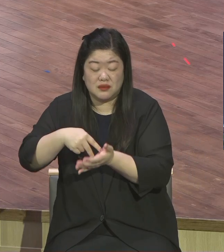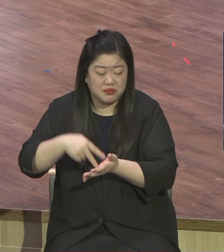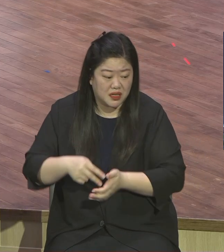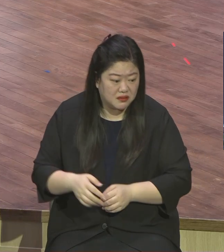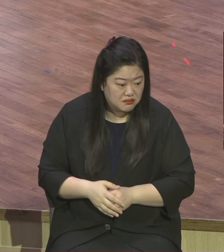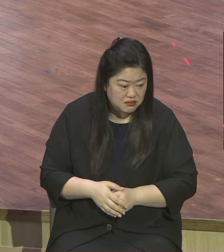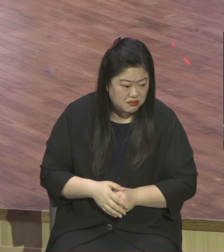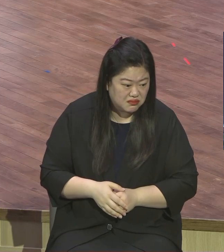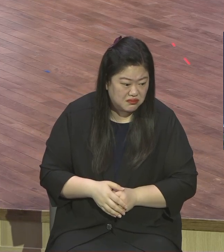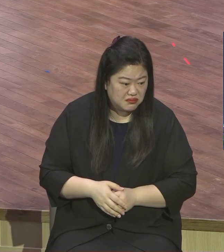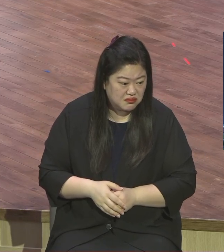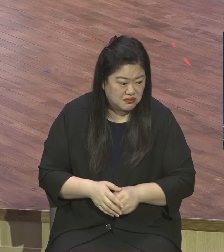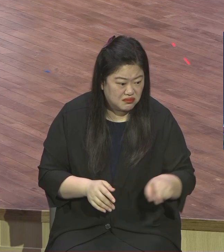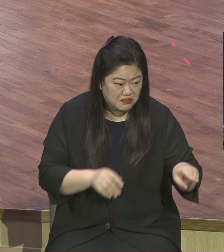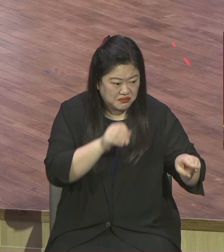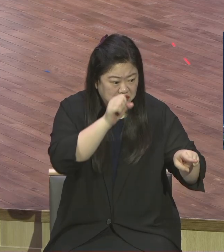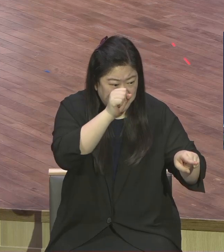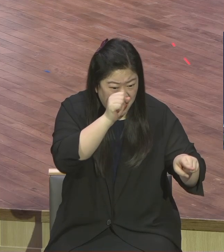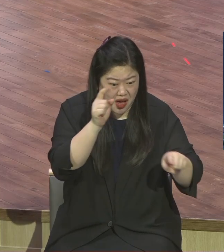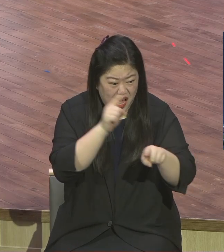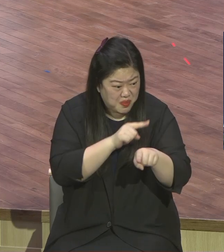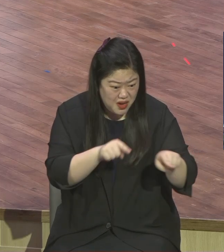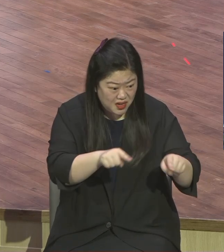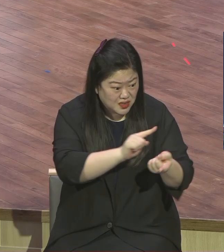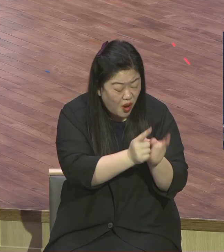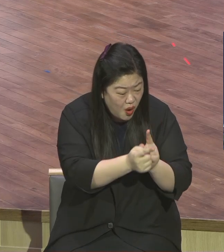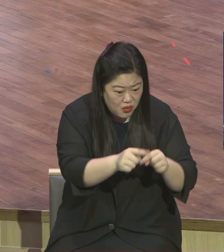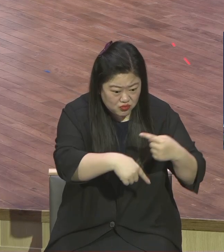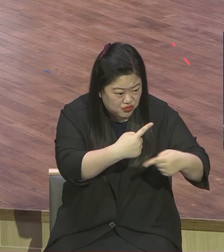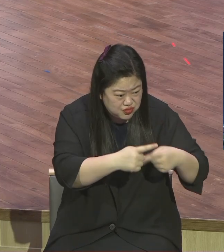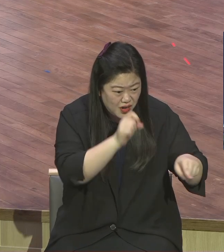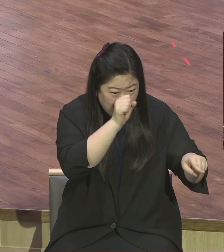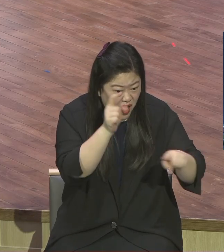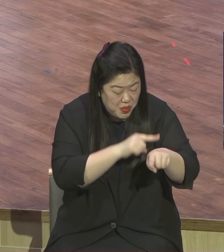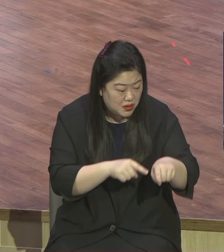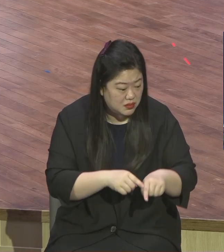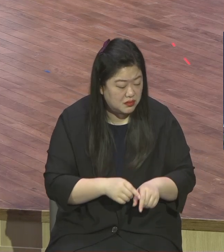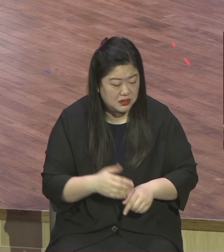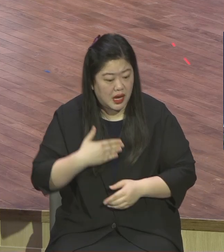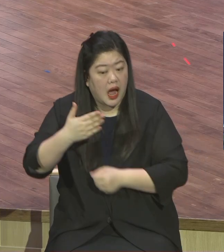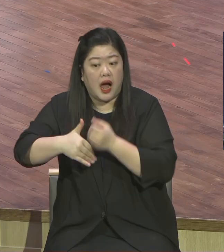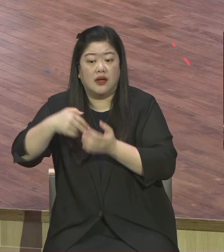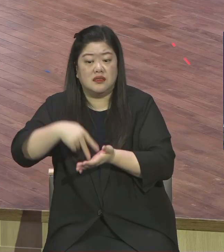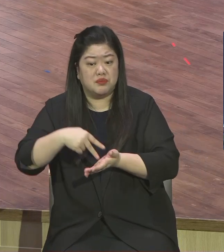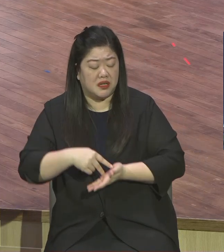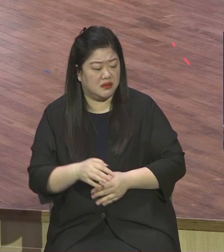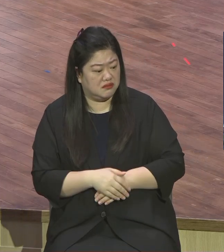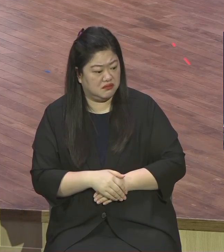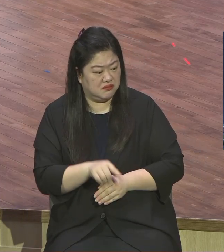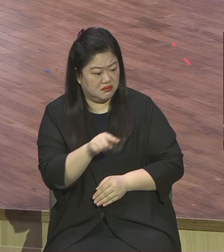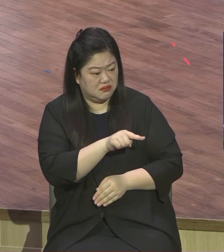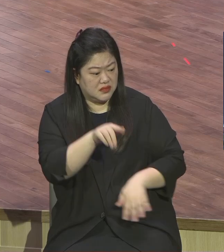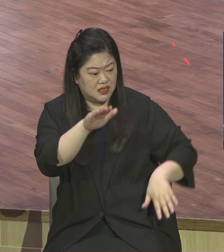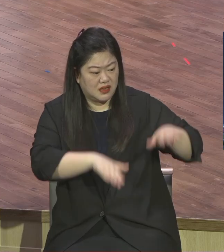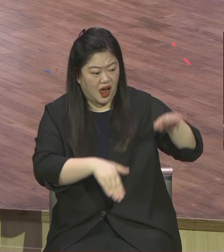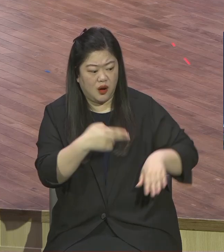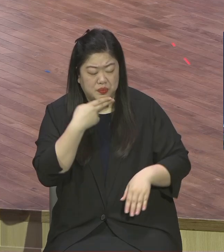인간이랑 것은 죄인들이 뭐 해적선에서 해적들이 모여가지고 좀 누가 최고